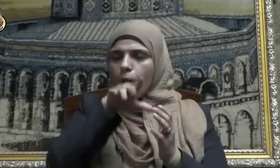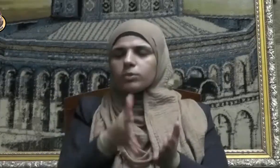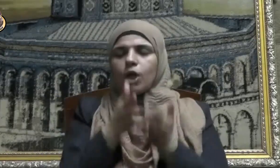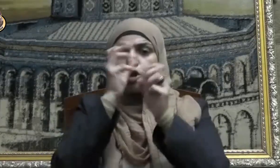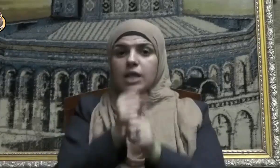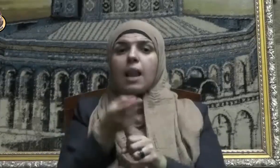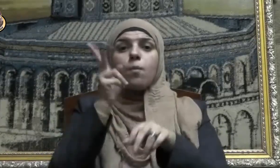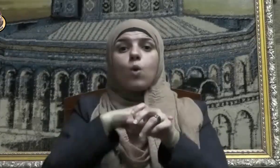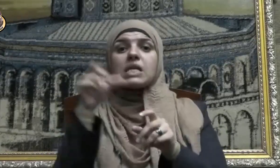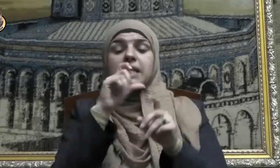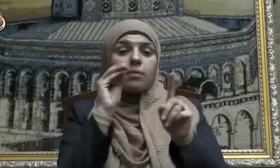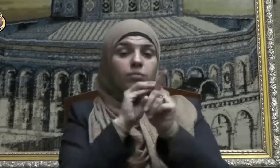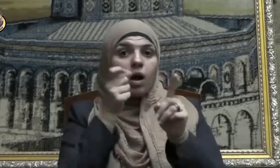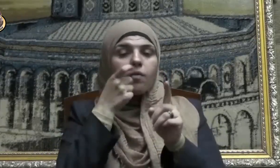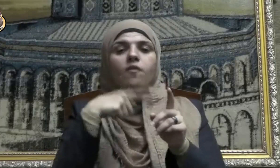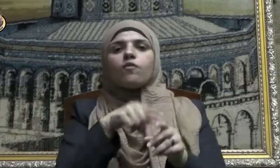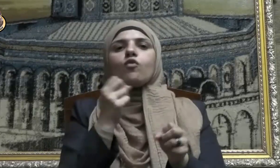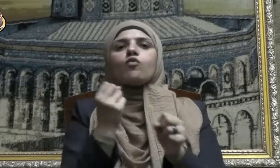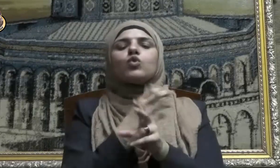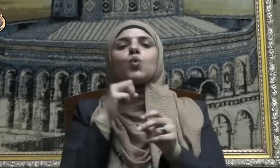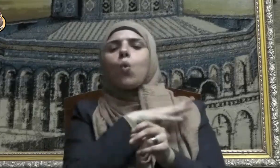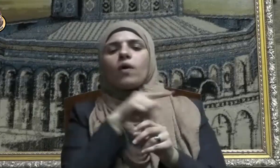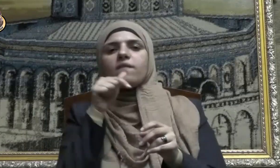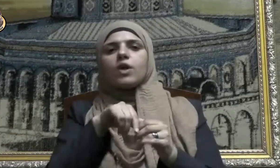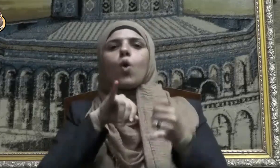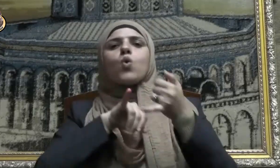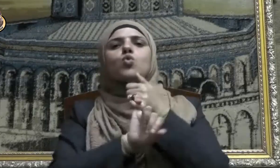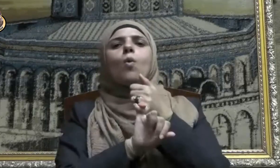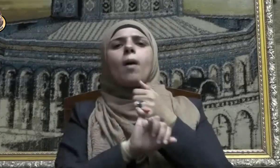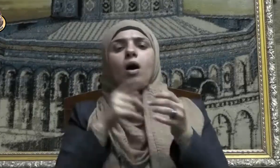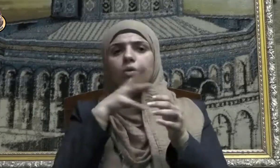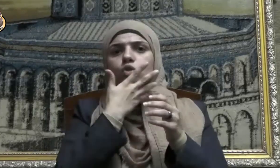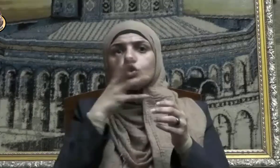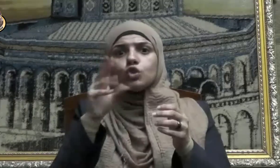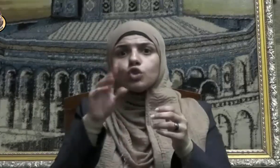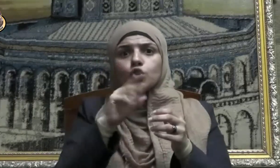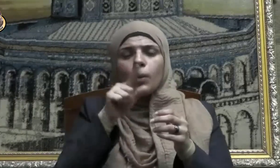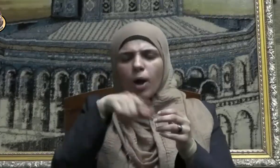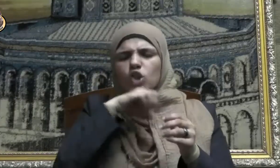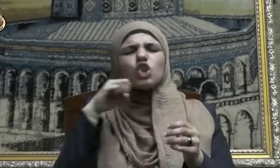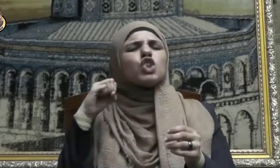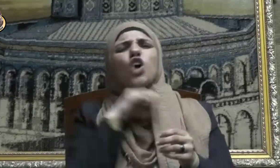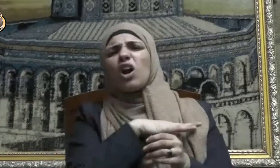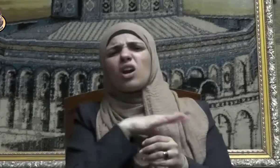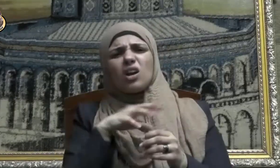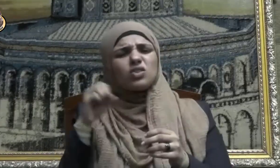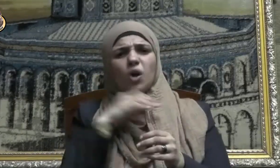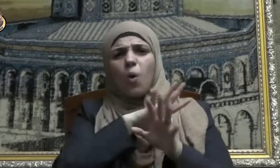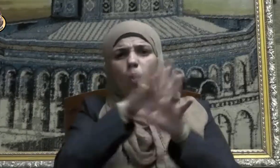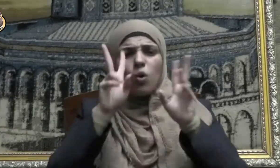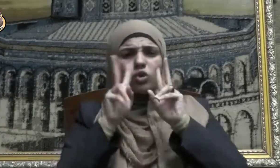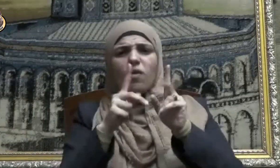الفجور في الخصومة فهي جماع كل شر وأصل كل ذم